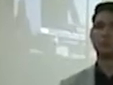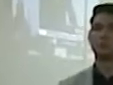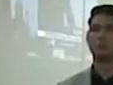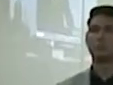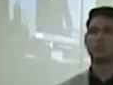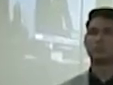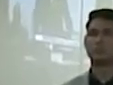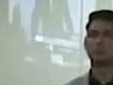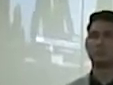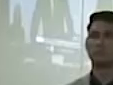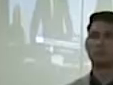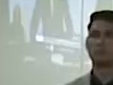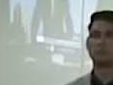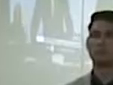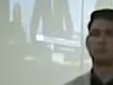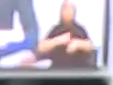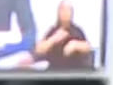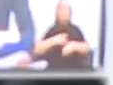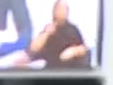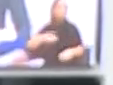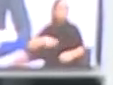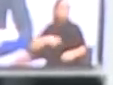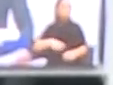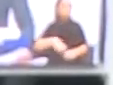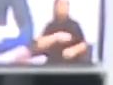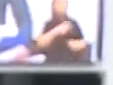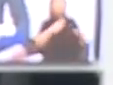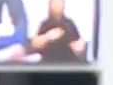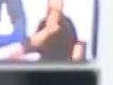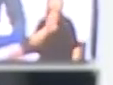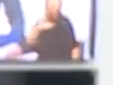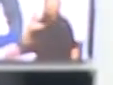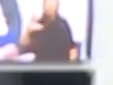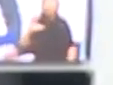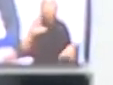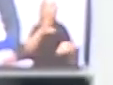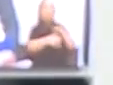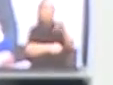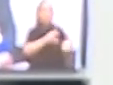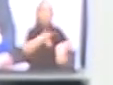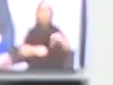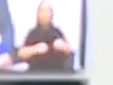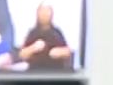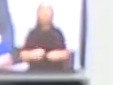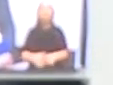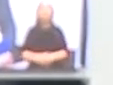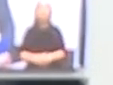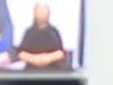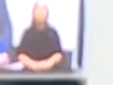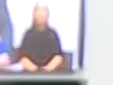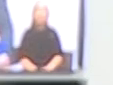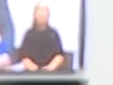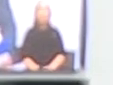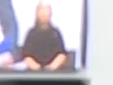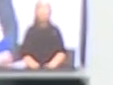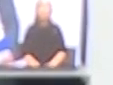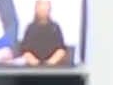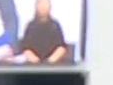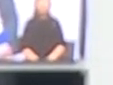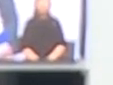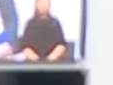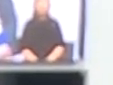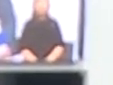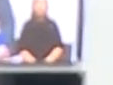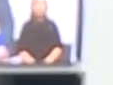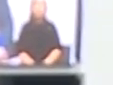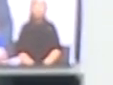demanda por moradias na cidade. Atualmente, a Habitafor atua com programas sociais de interesse da população, com o